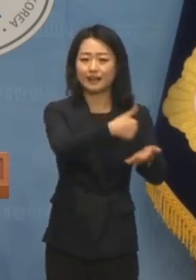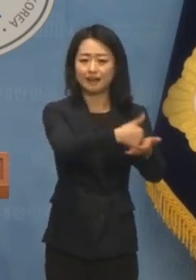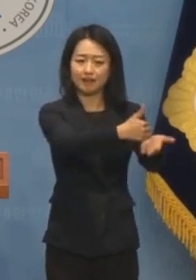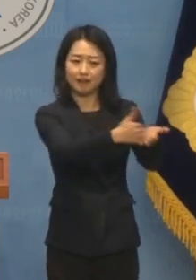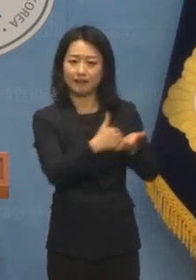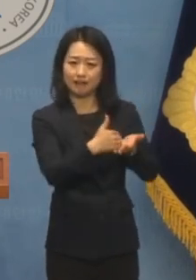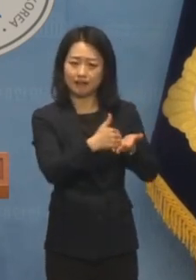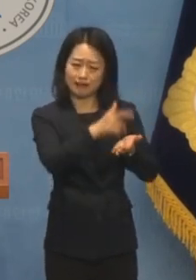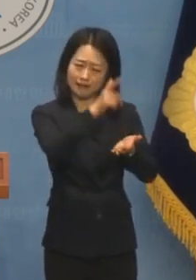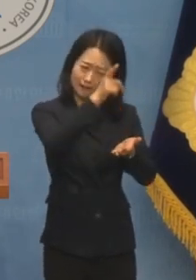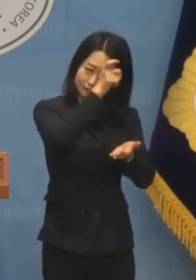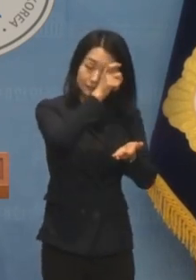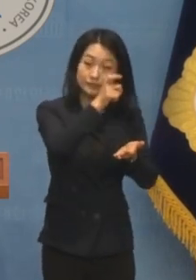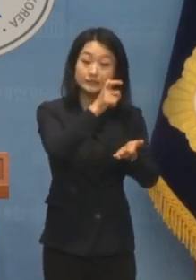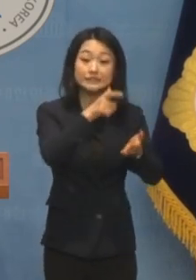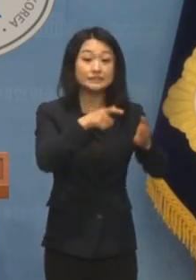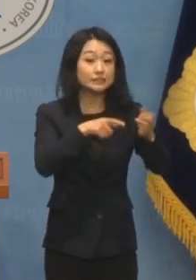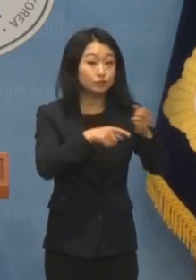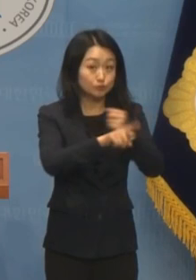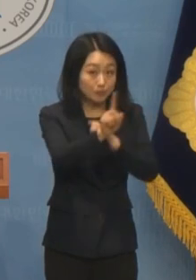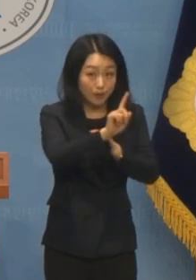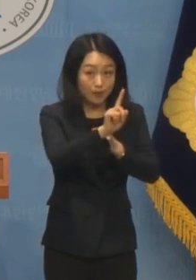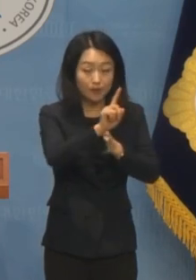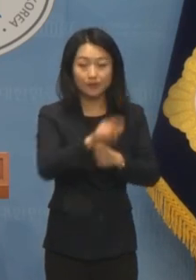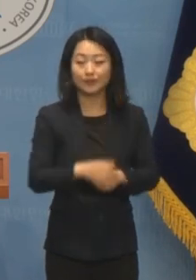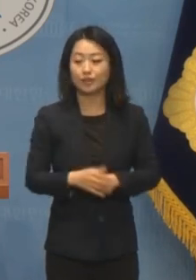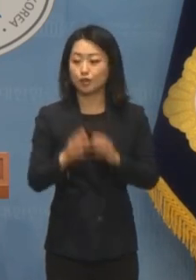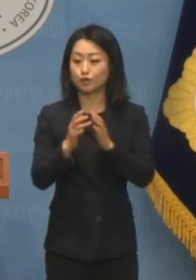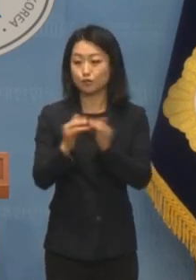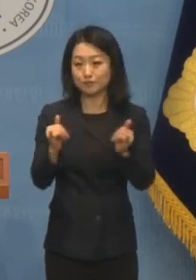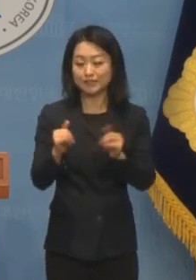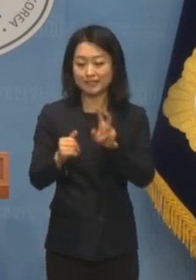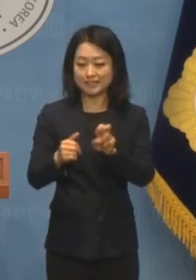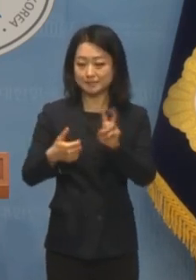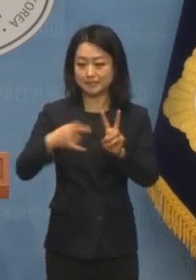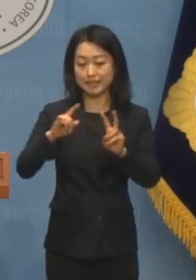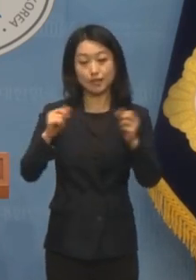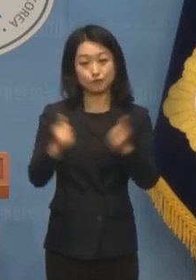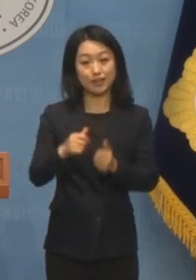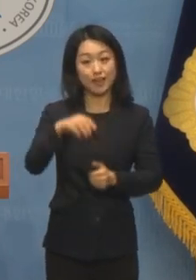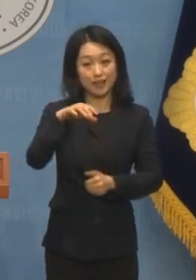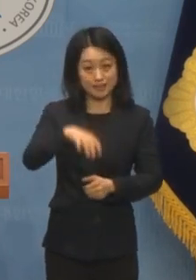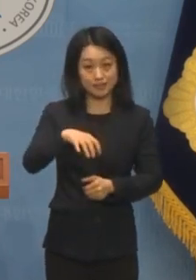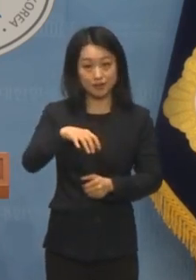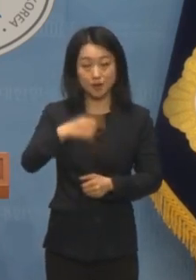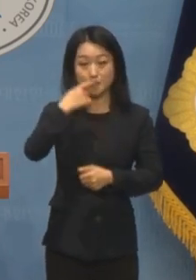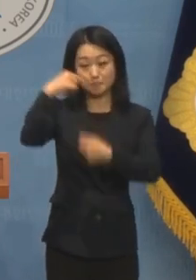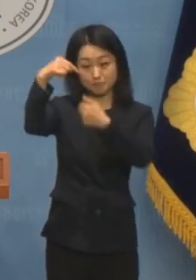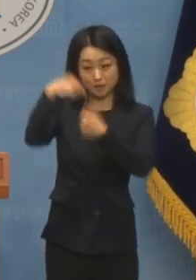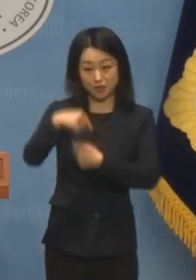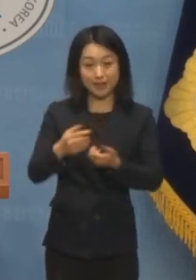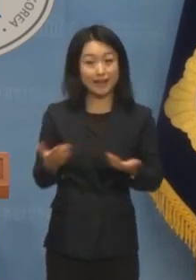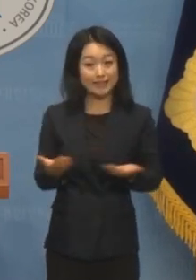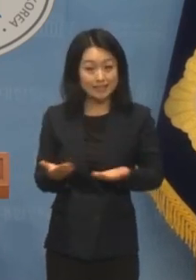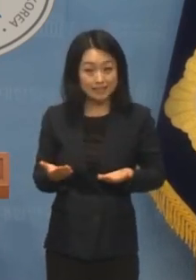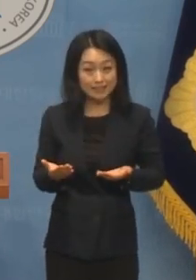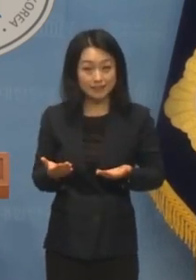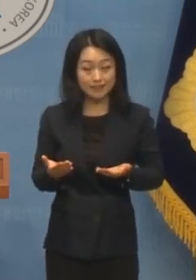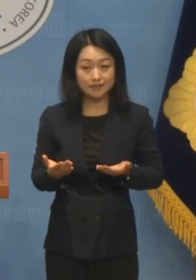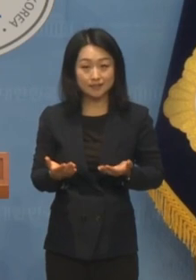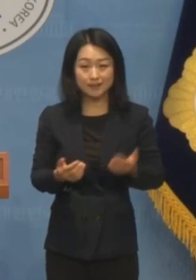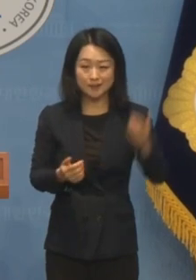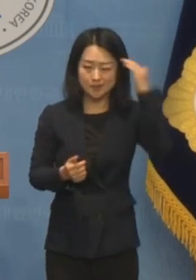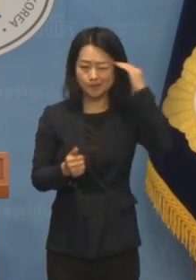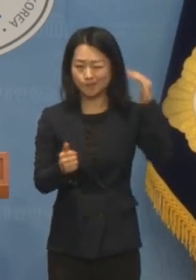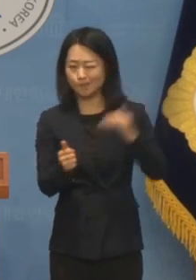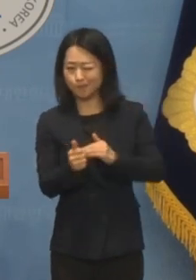특징이 있습니다. 국민들께서 22대 국회에서 반드시 하라고 명령한 일들을 못하게